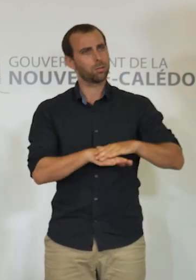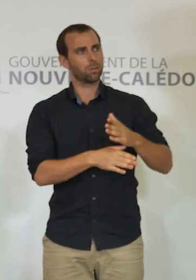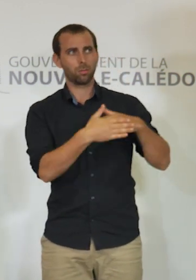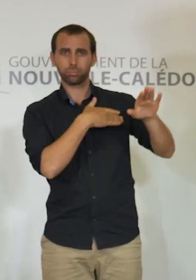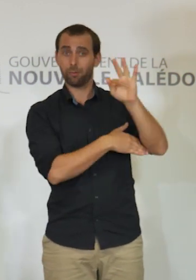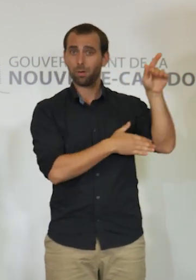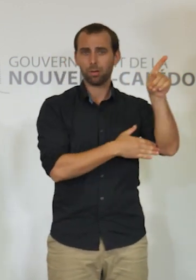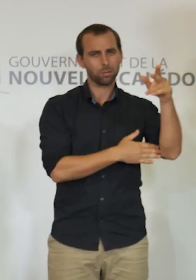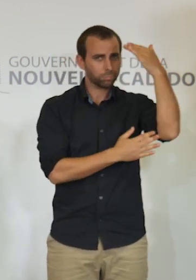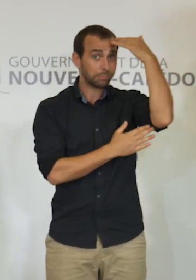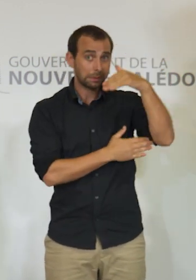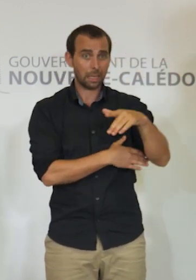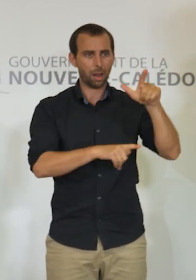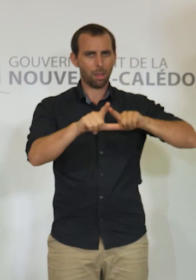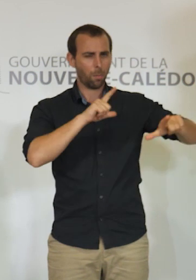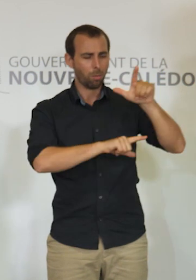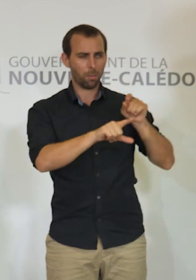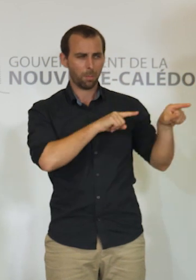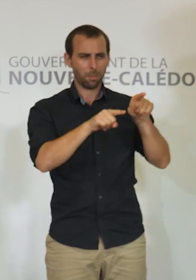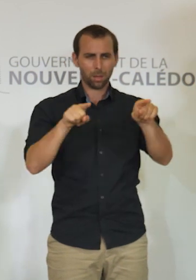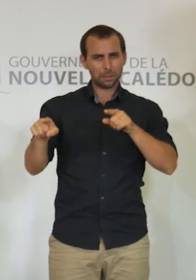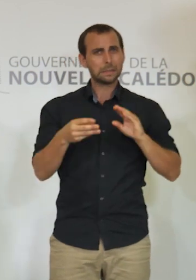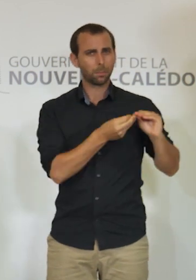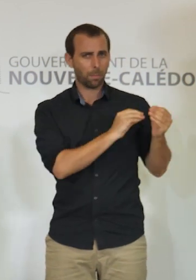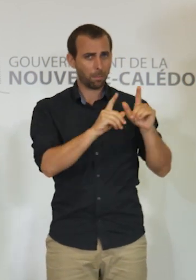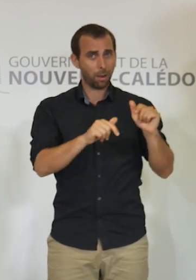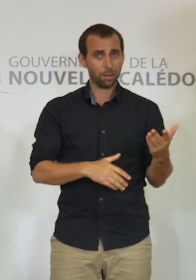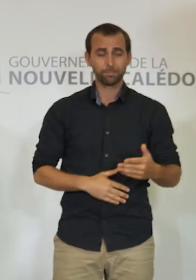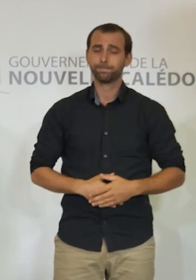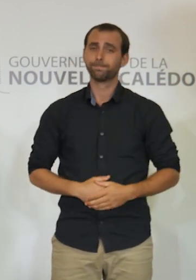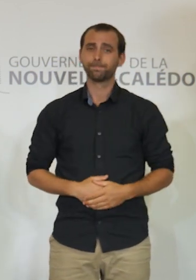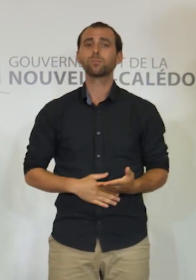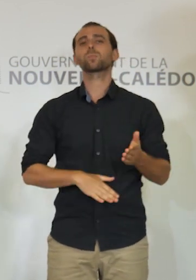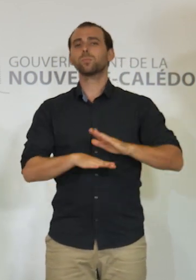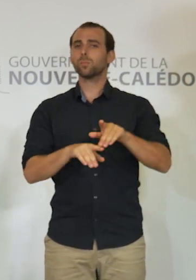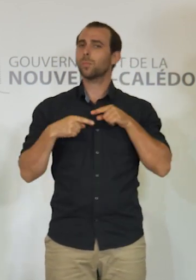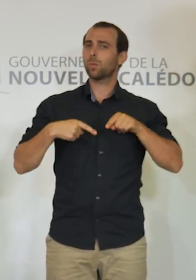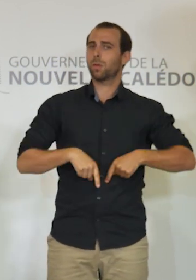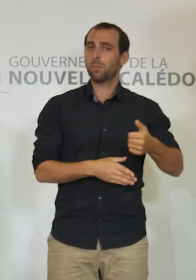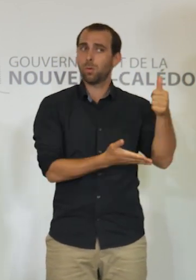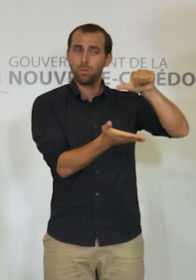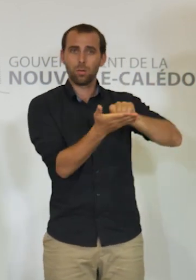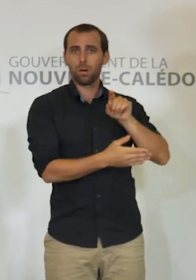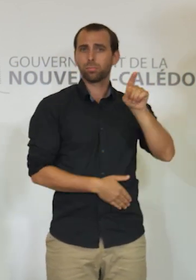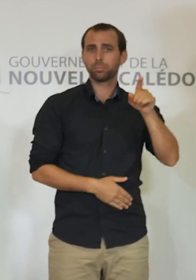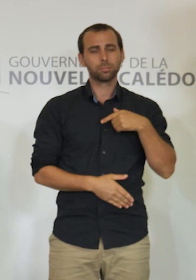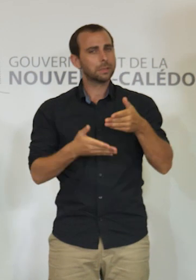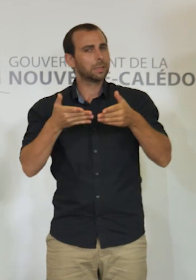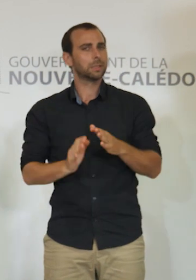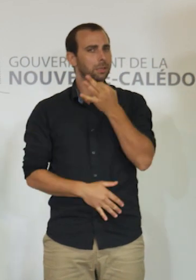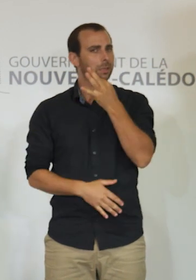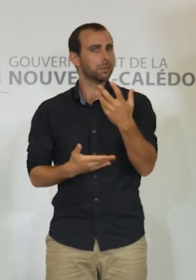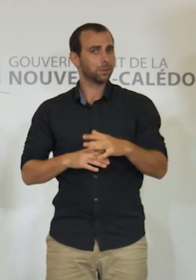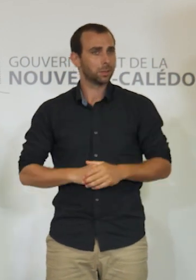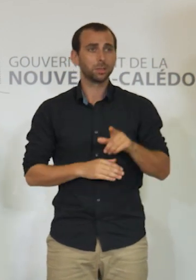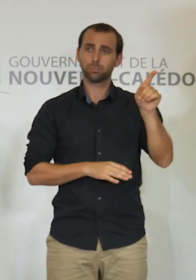au niveau national avec certains laboratoires, mais le gouvernement central a pris la décision, je le disais, de conserver